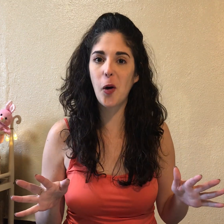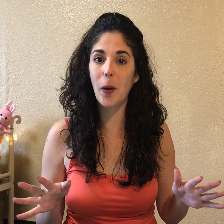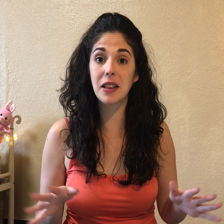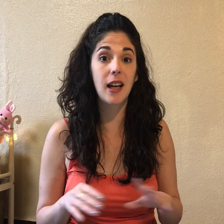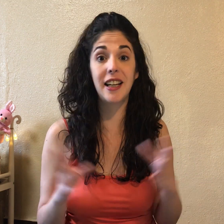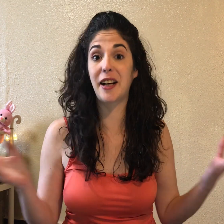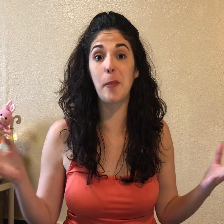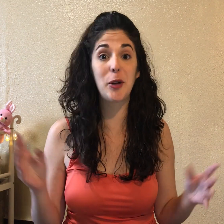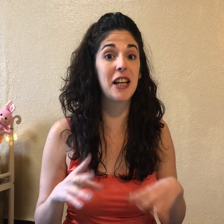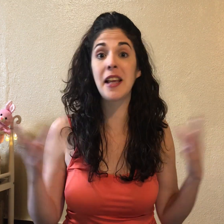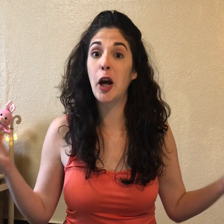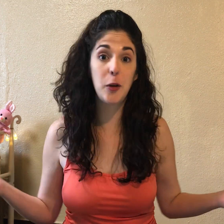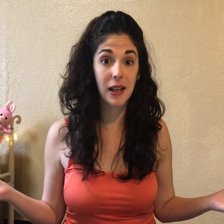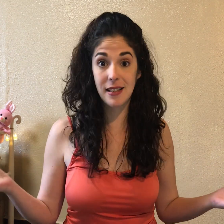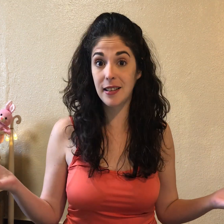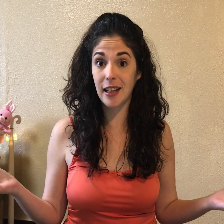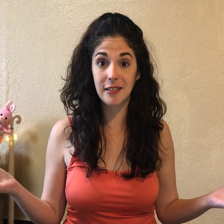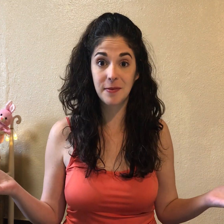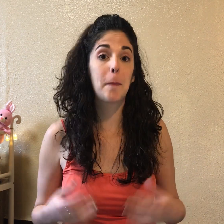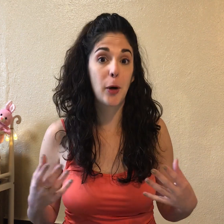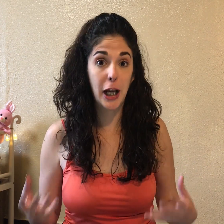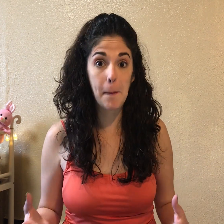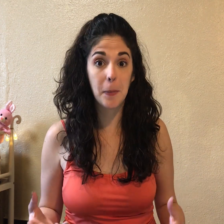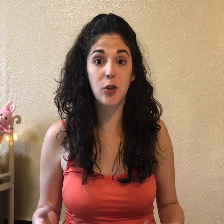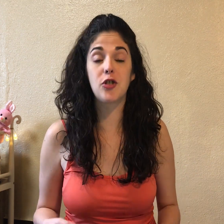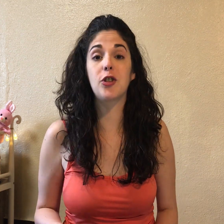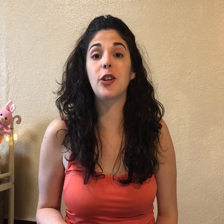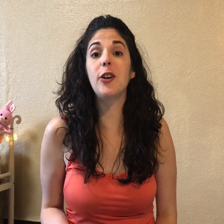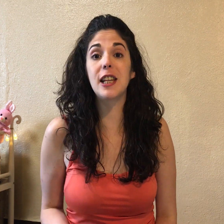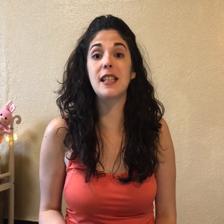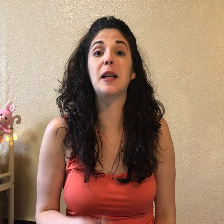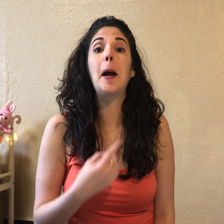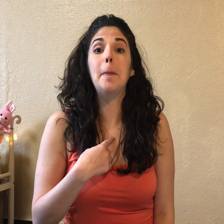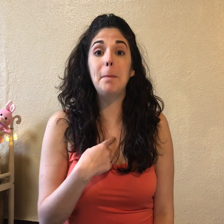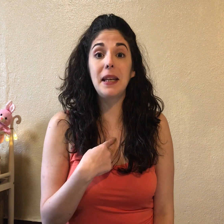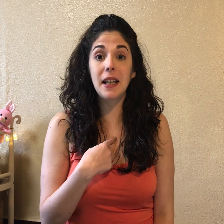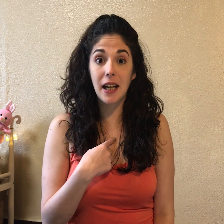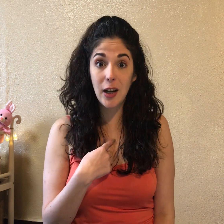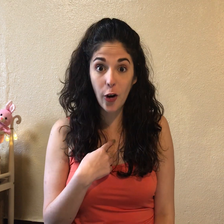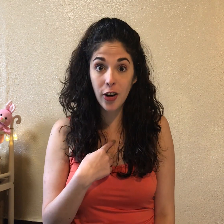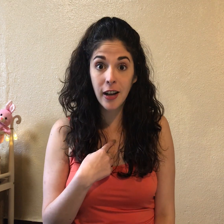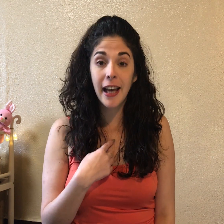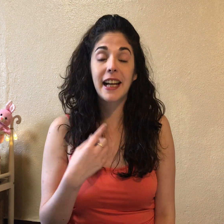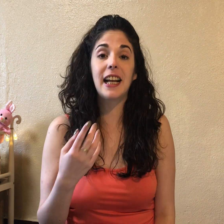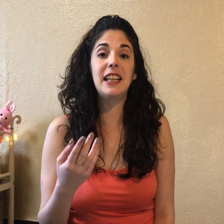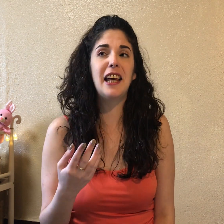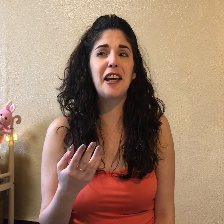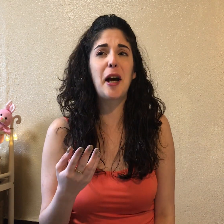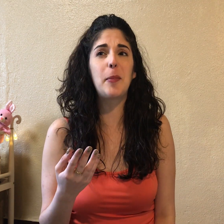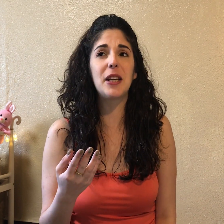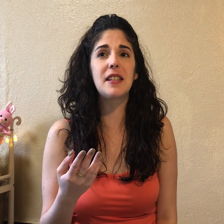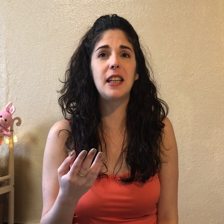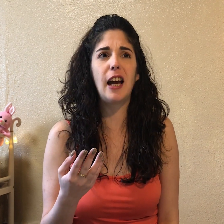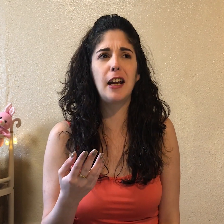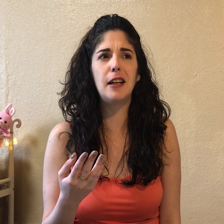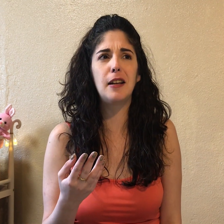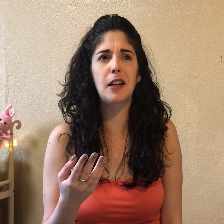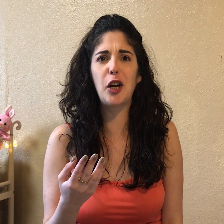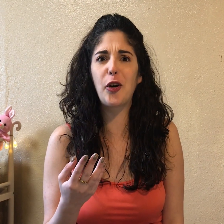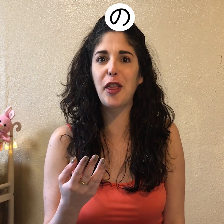cuenta que en el japonés no existen. Por ejemplo, si yo quiero decir mi reloj, en realidad en japonés sería el reloj